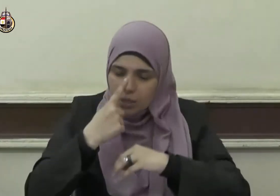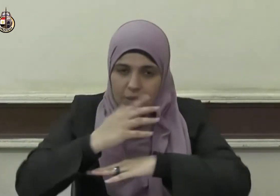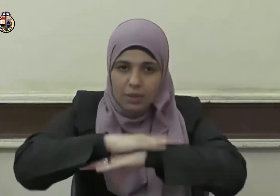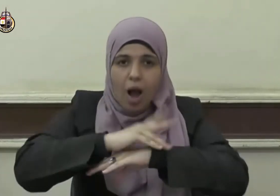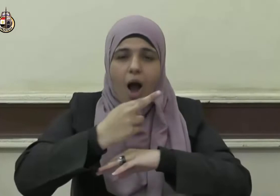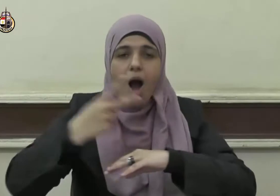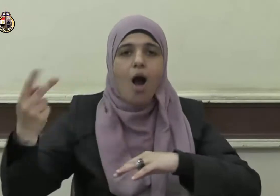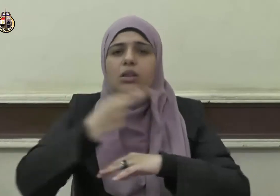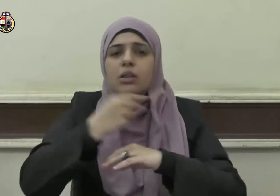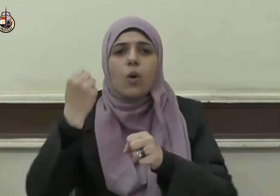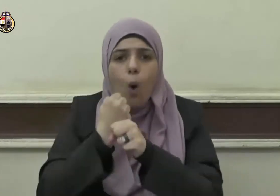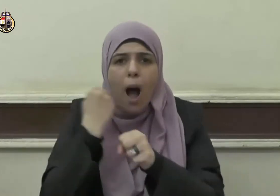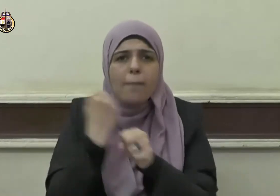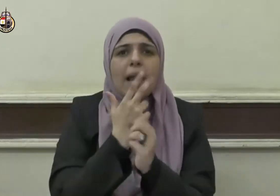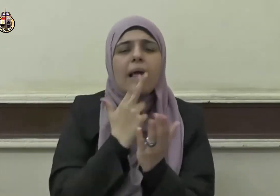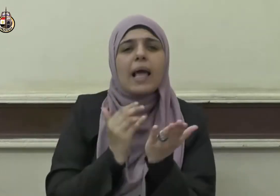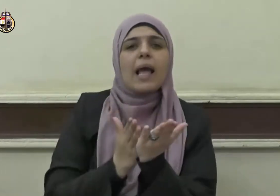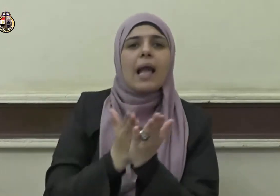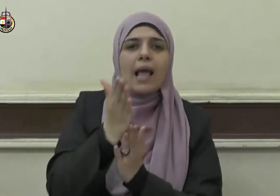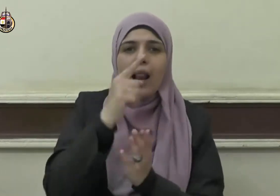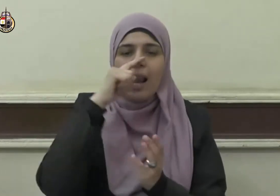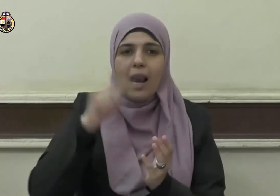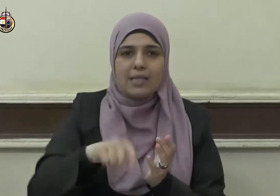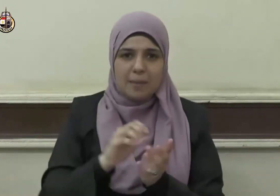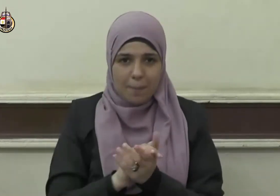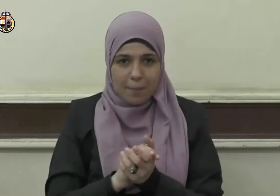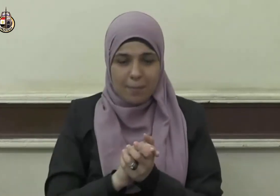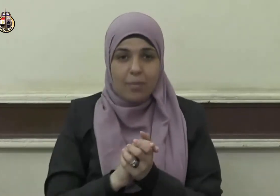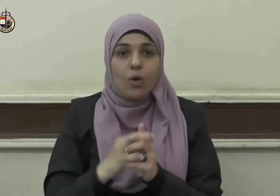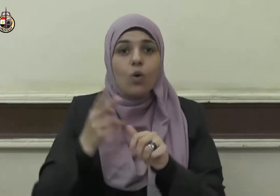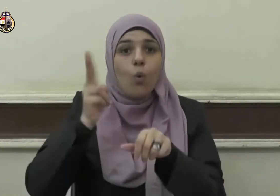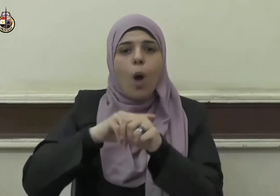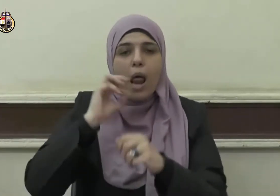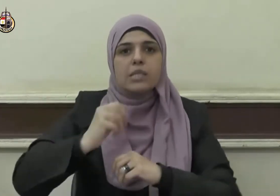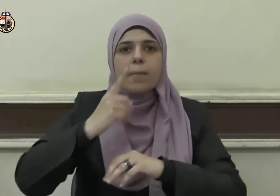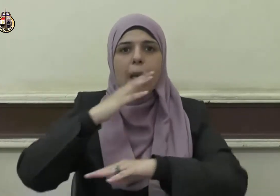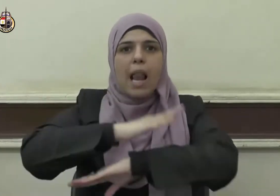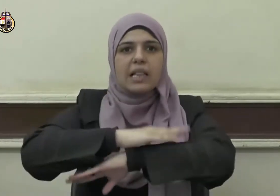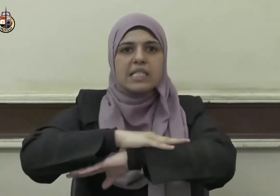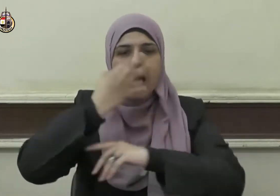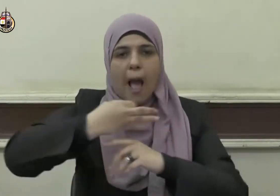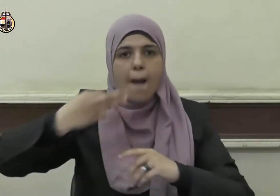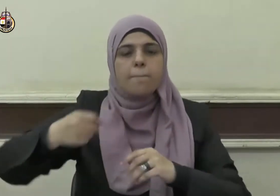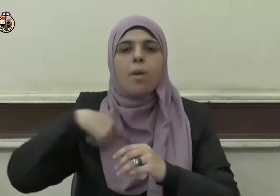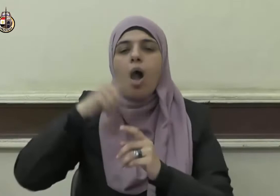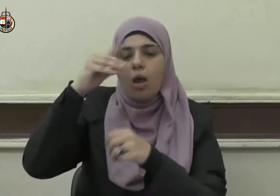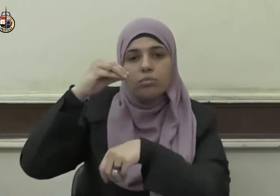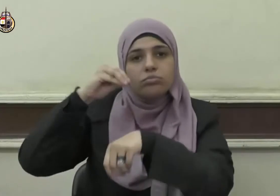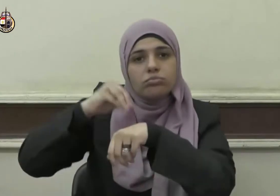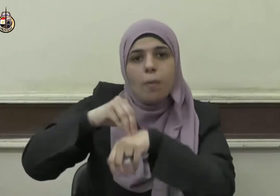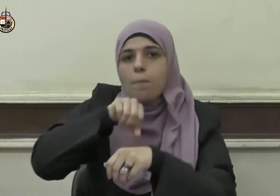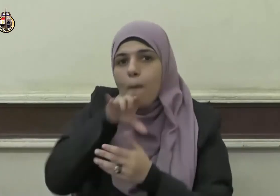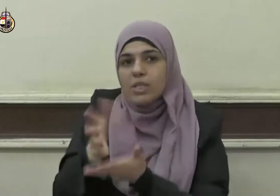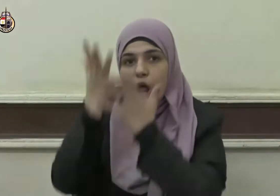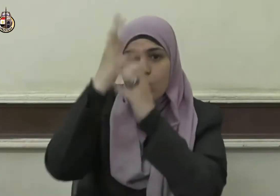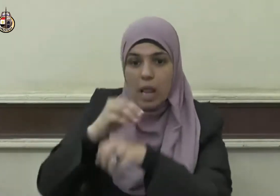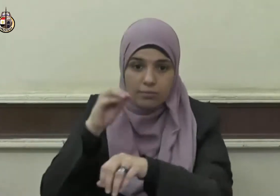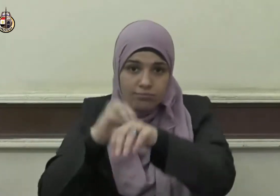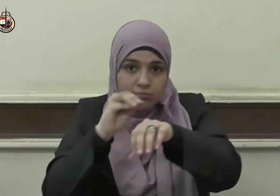ومن الأعمال الصالحة والاكتزام بما أوصى به النبي صلى الله عليه